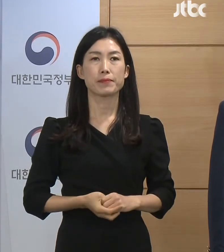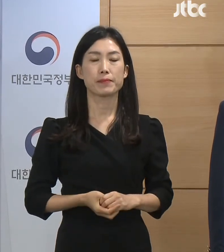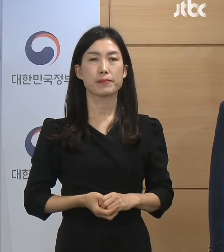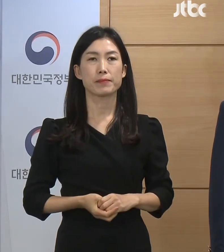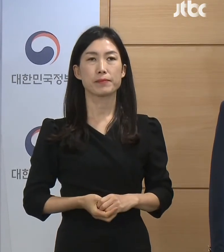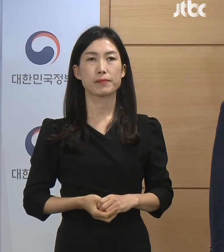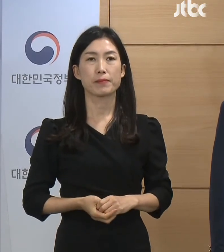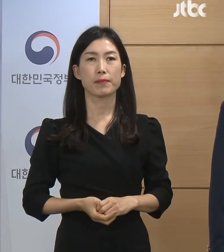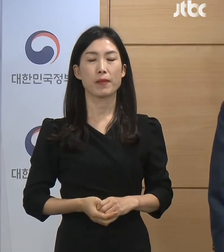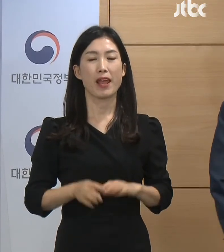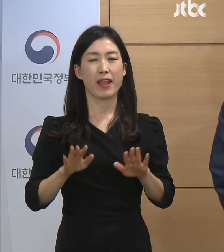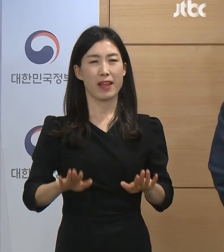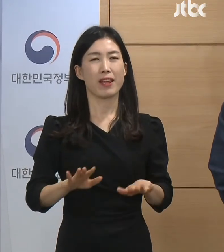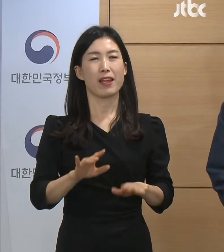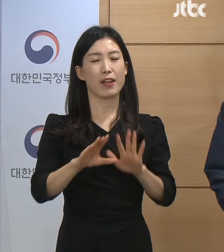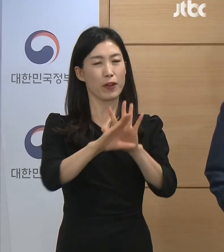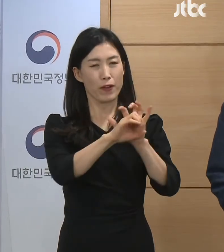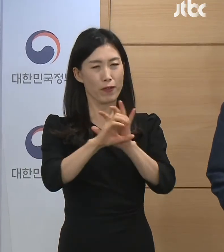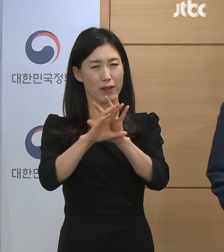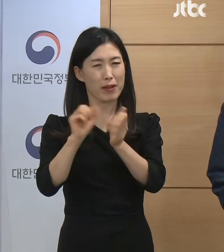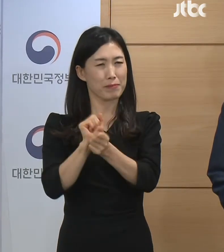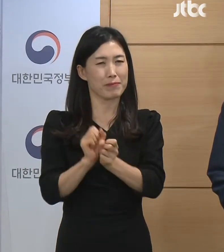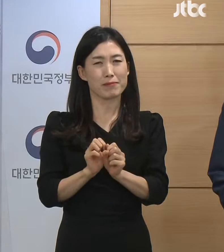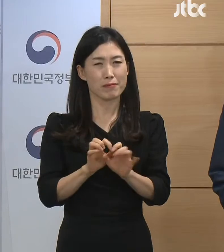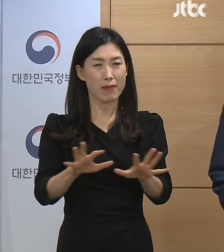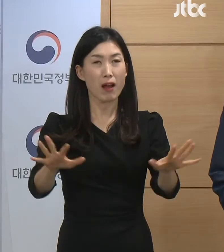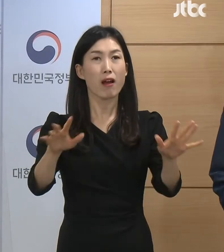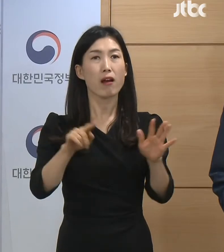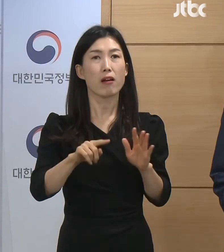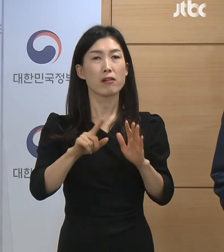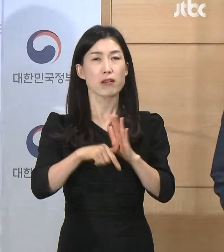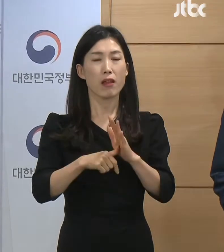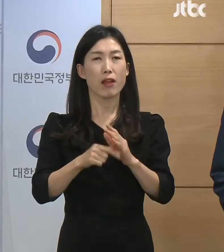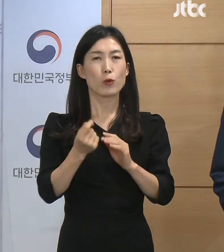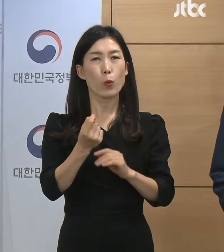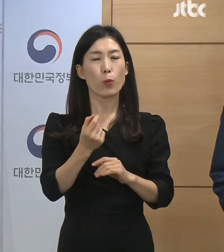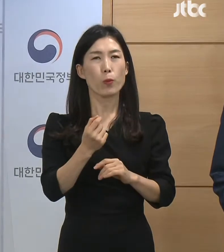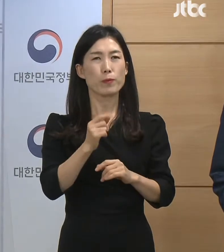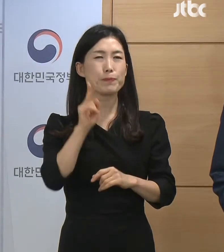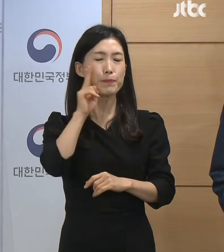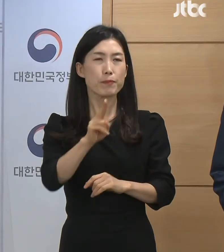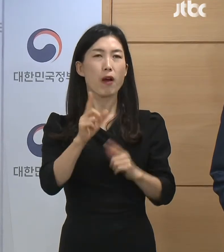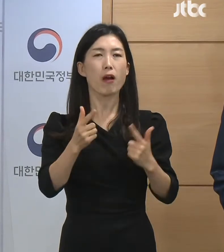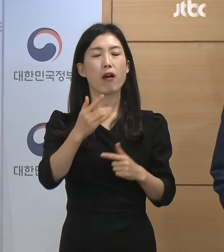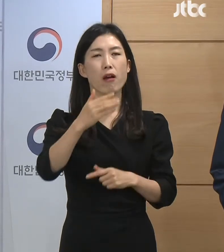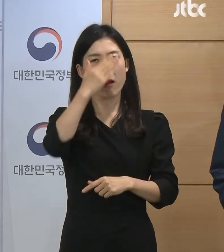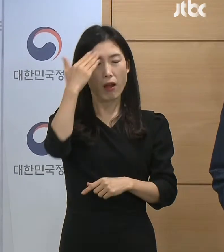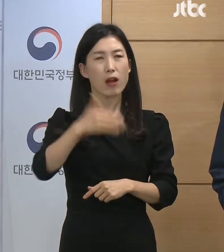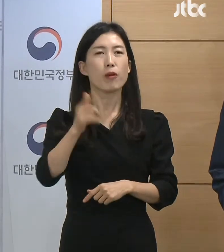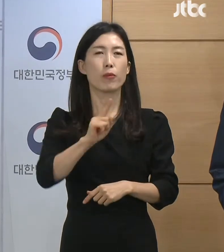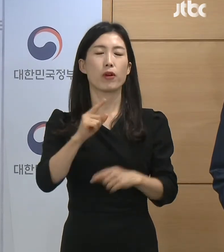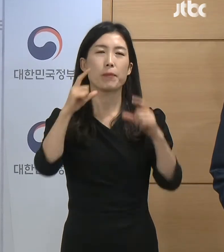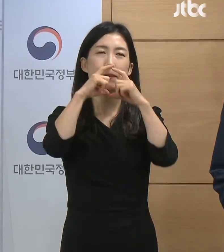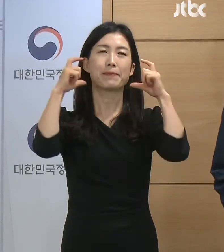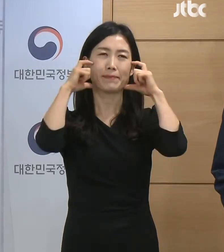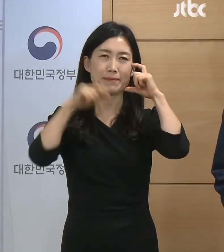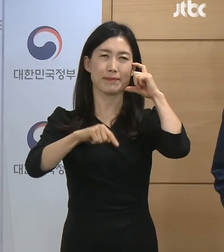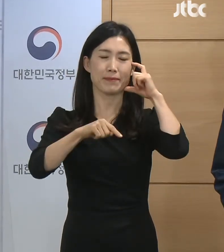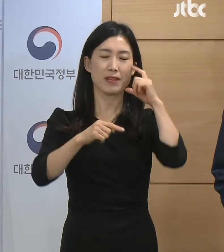이번 코로나19 대유행에 있어서도 마스크 착용은 핵심 방역조치로서